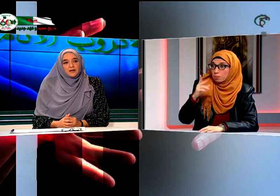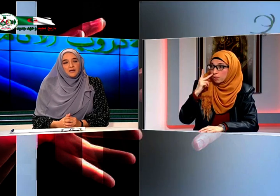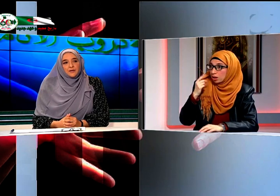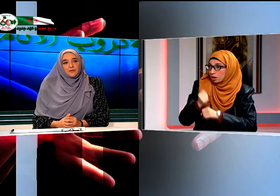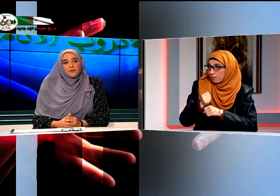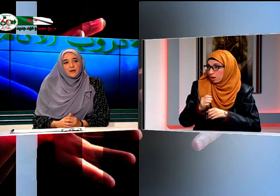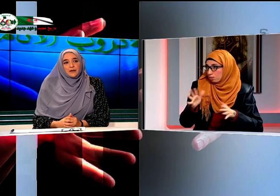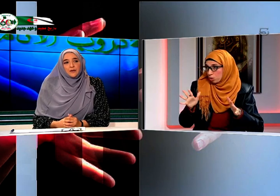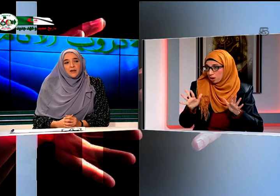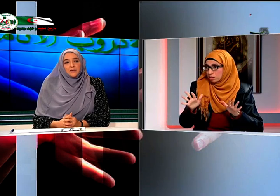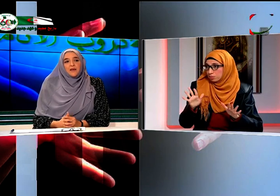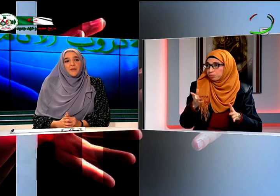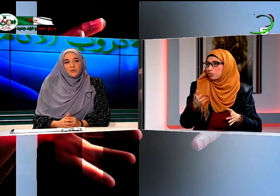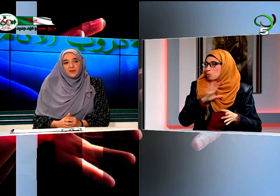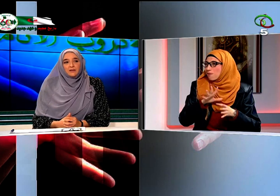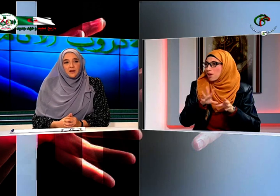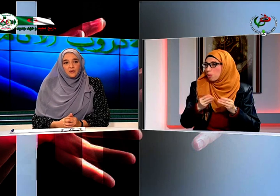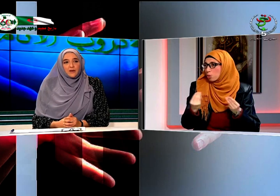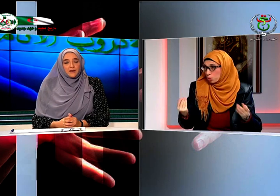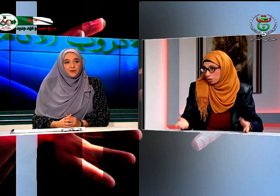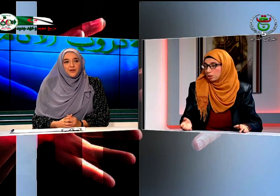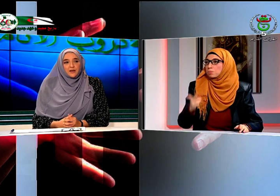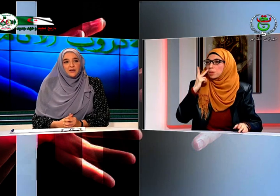وكان يتكلم مع المدير تاعه وكان يخدم في شركة